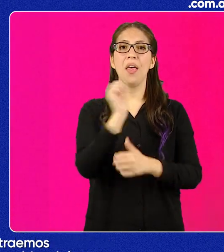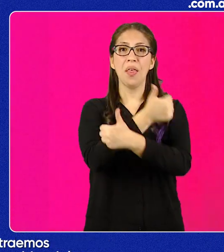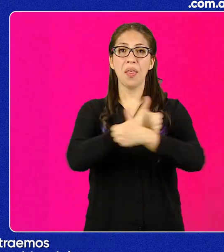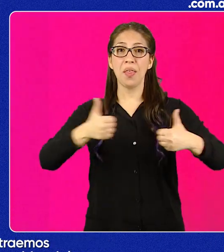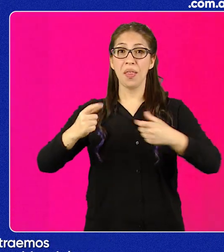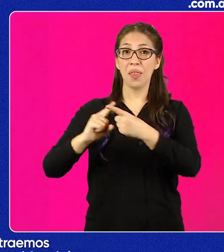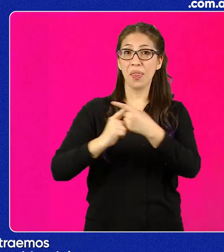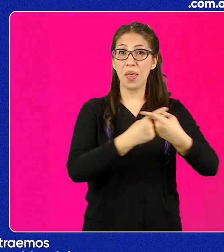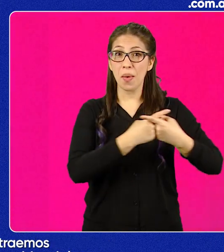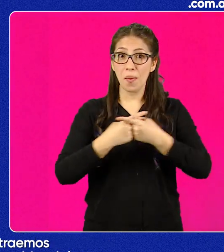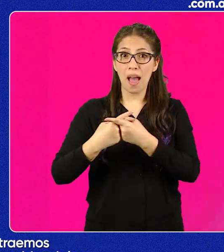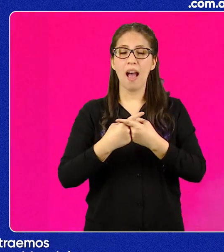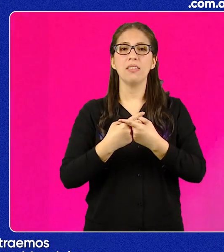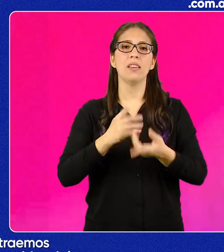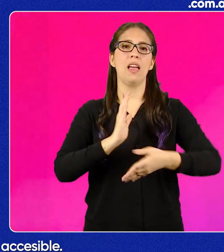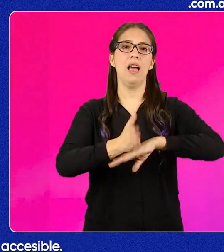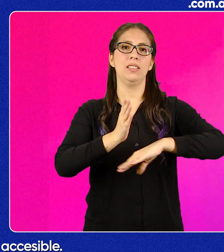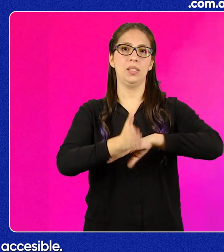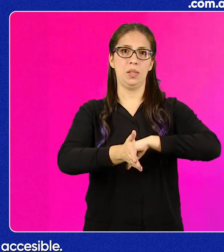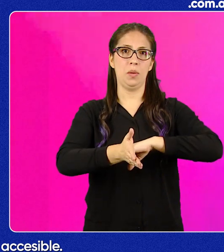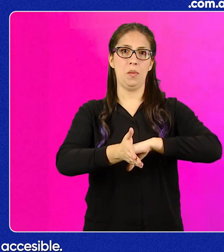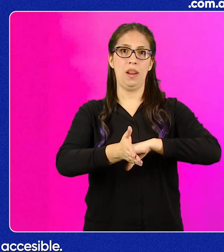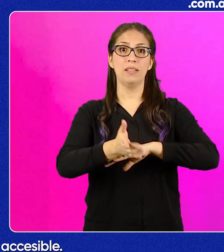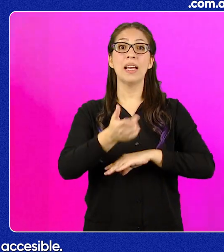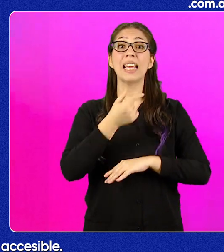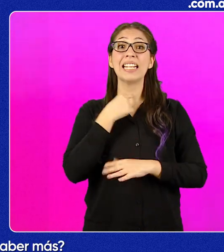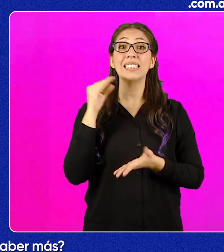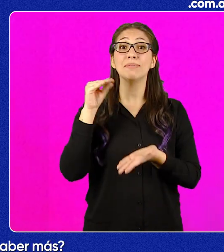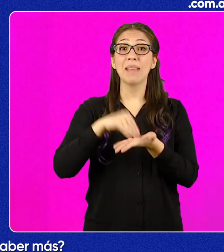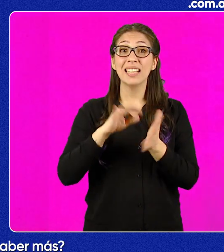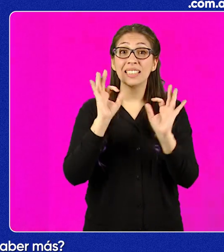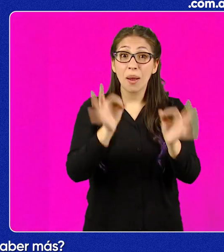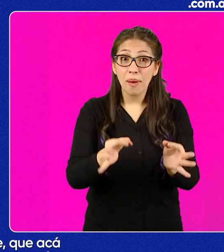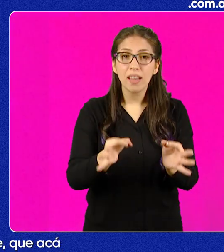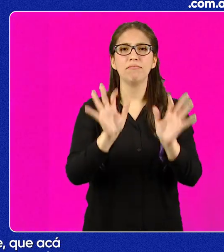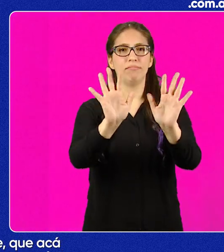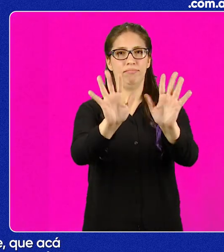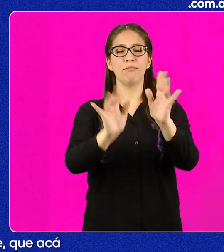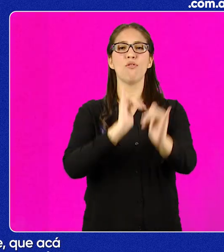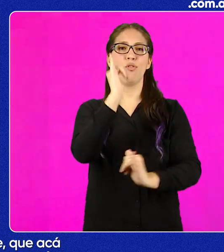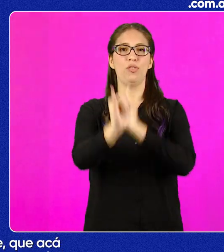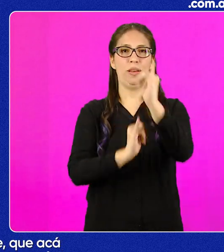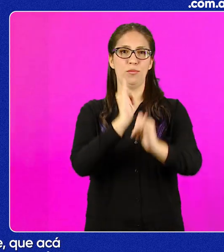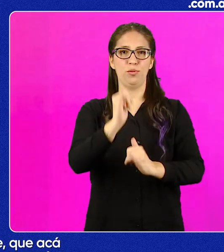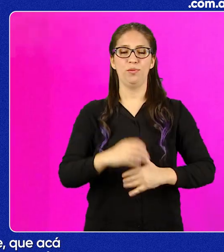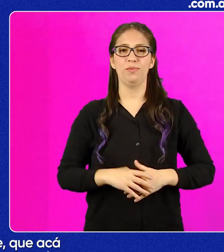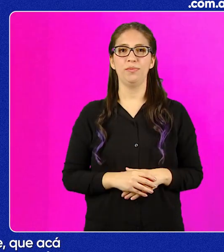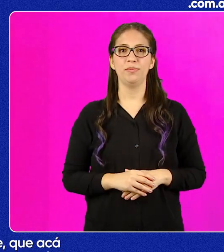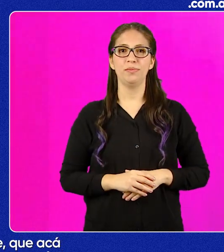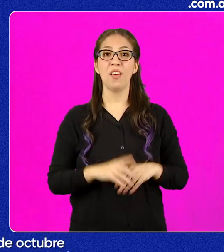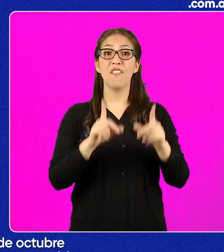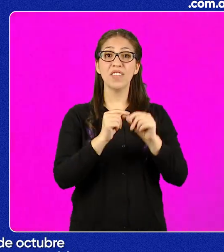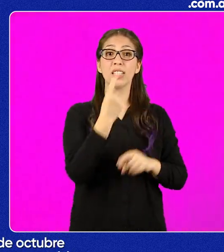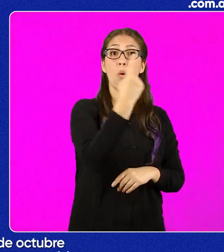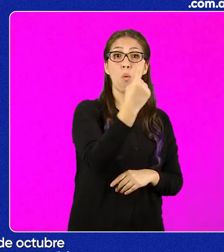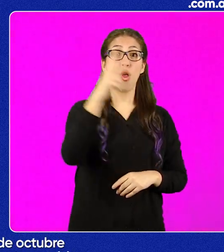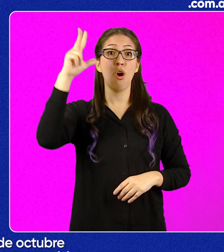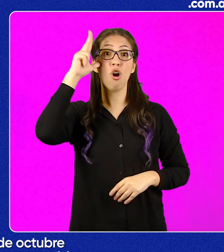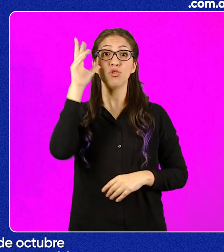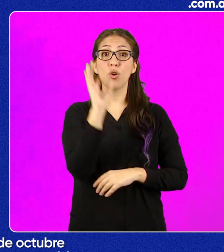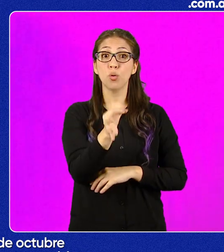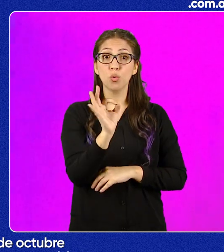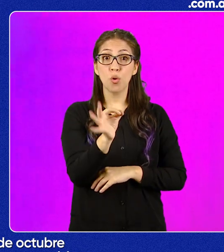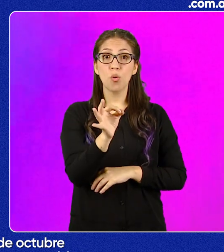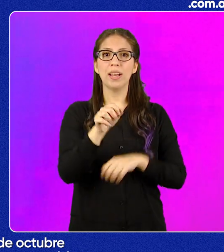canal que te traemos los debates presidenciales de forma accesible. ¿Querés saber más? Quédate, que acá te lo contamos. El 1